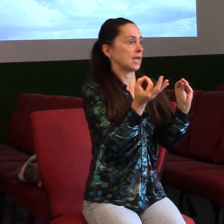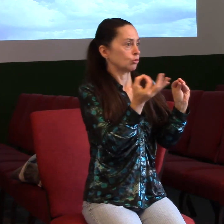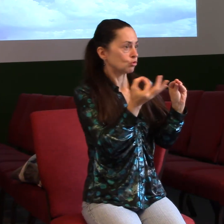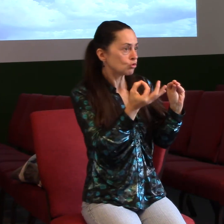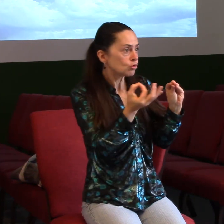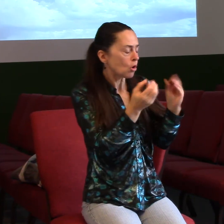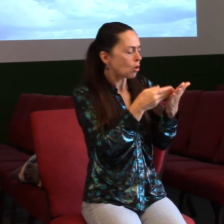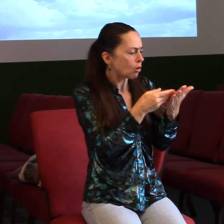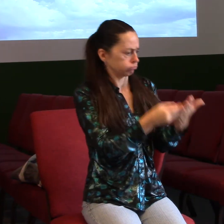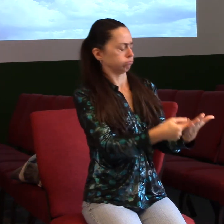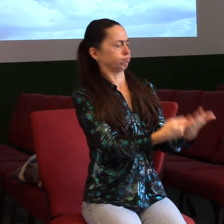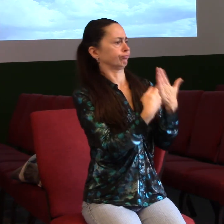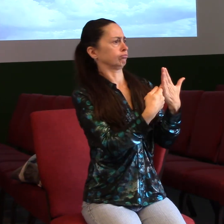napsané,